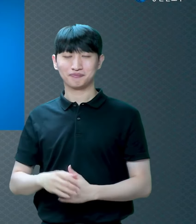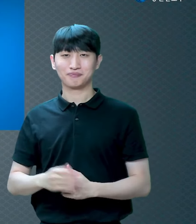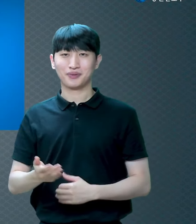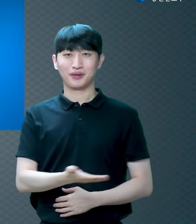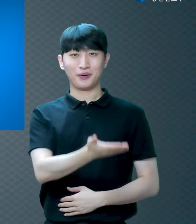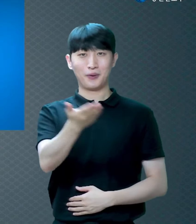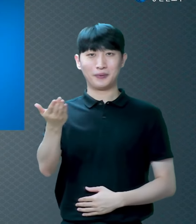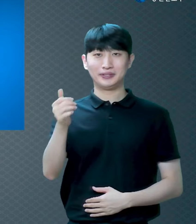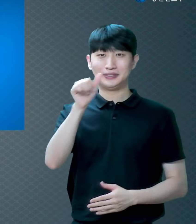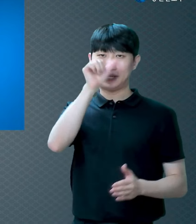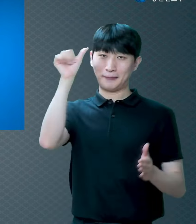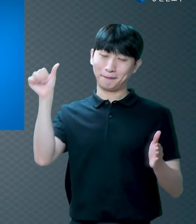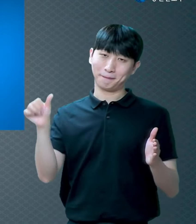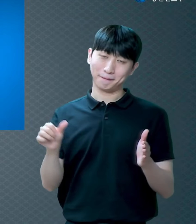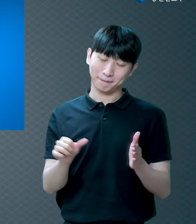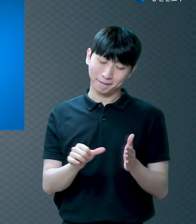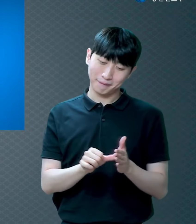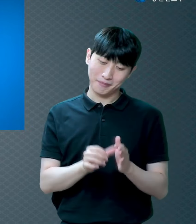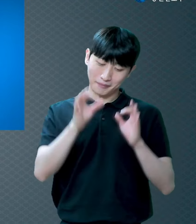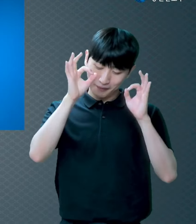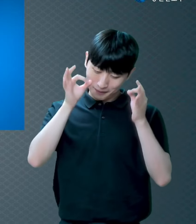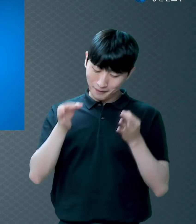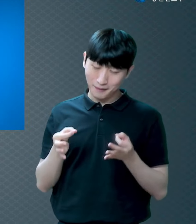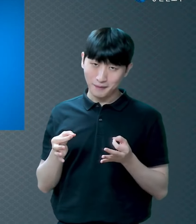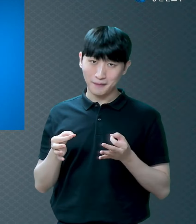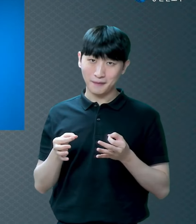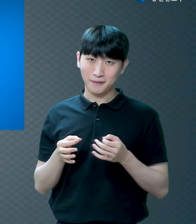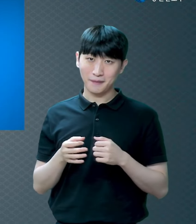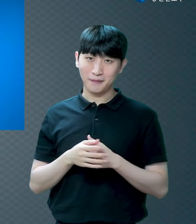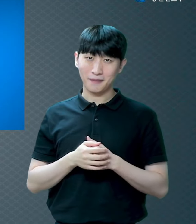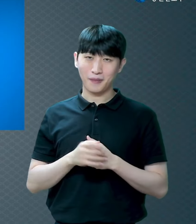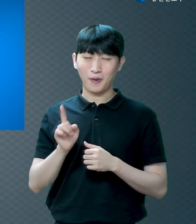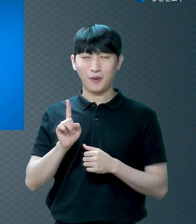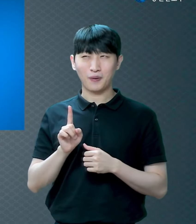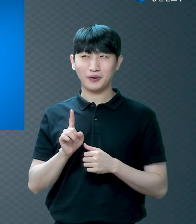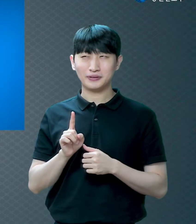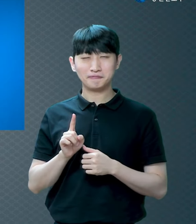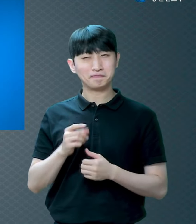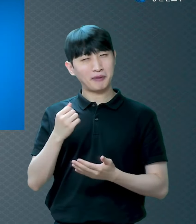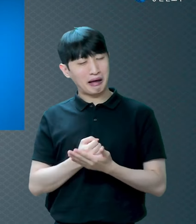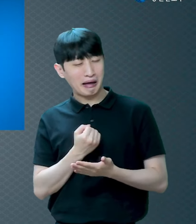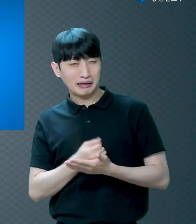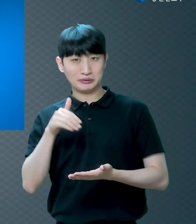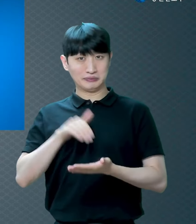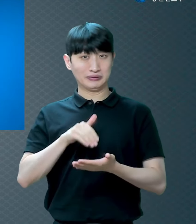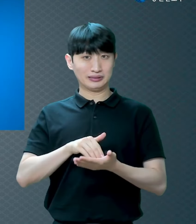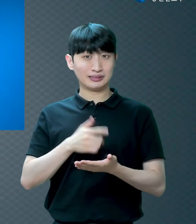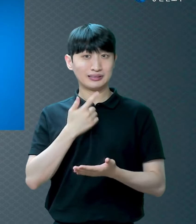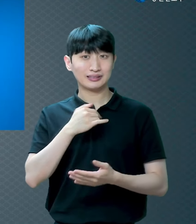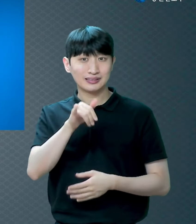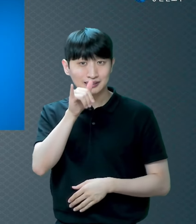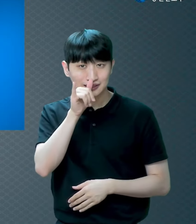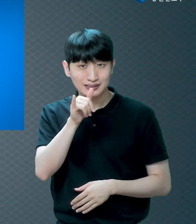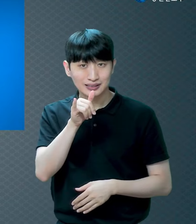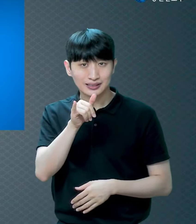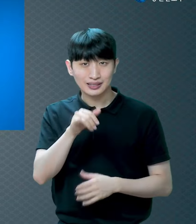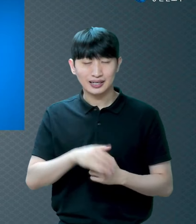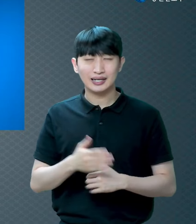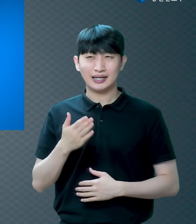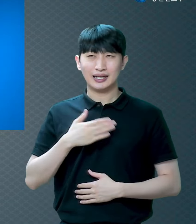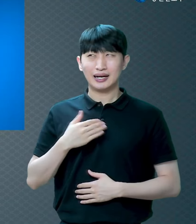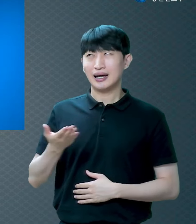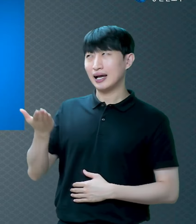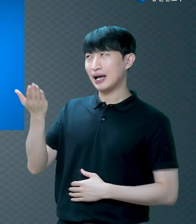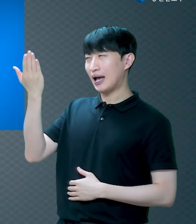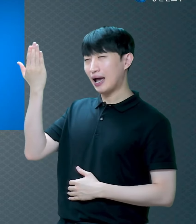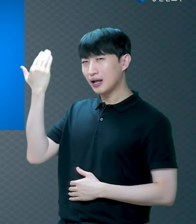살다 보면 아쉬울 때가 있죠 내가 그 당시로 다시 돌아갈 수